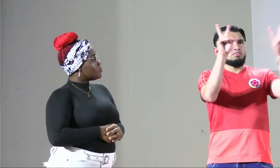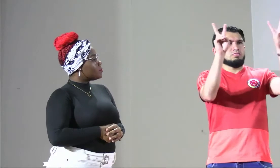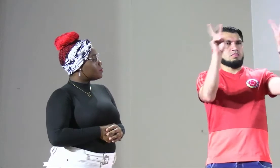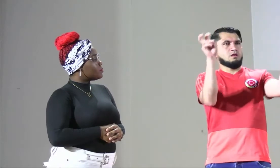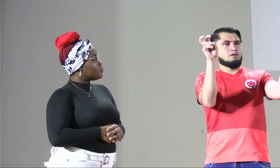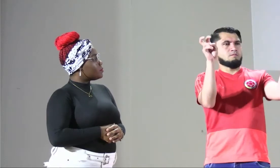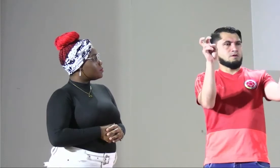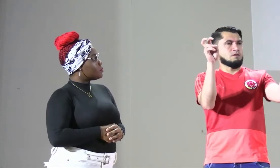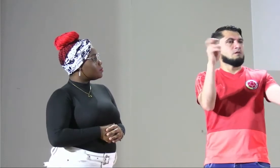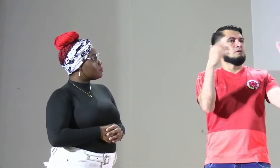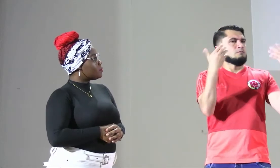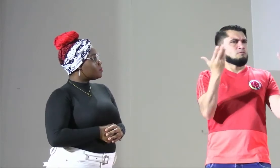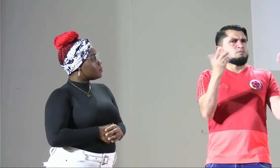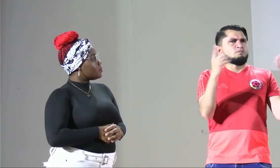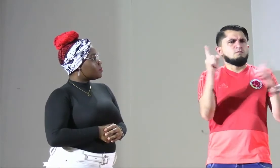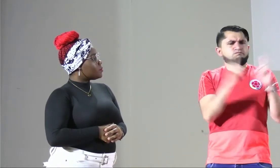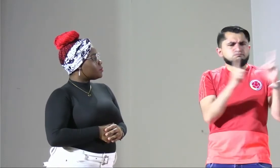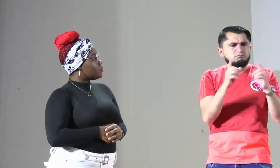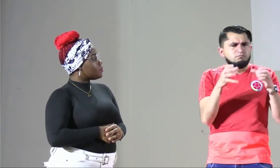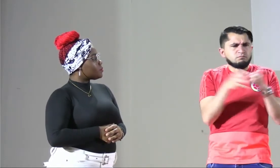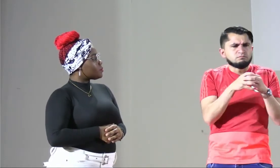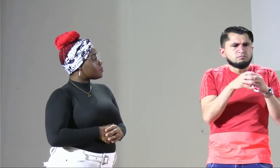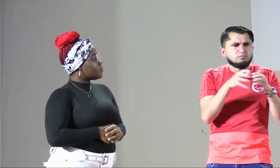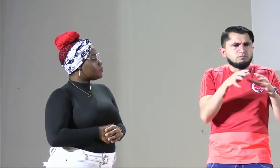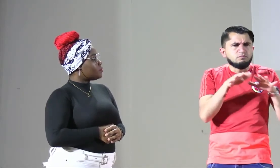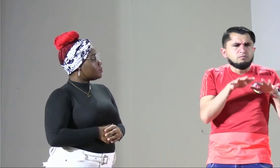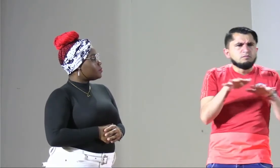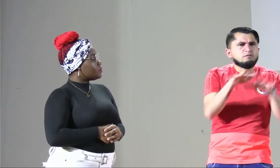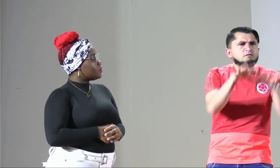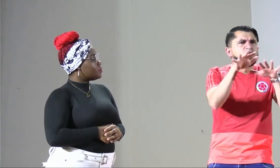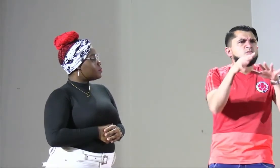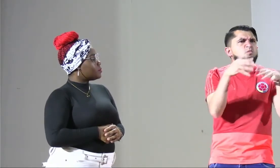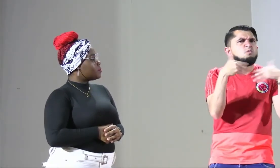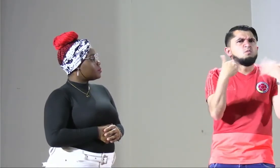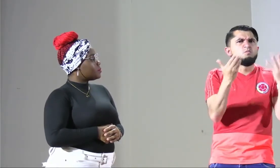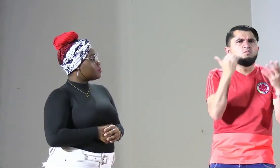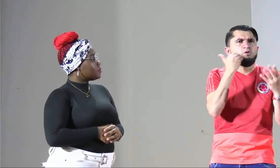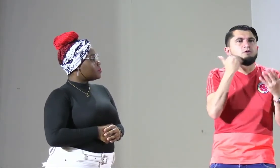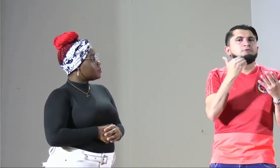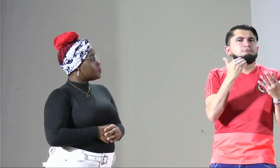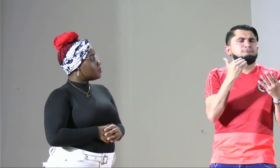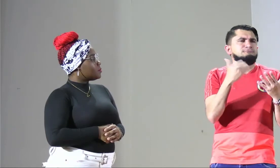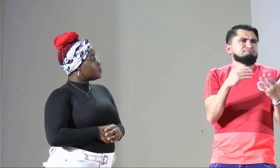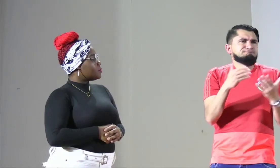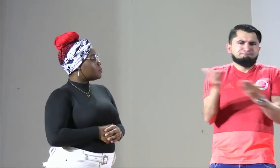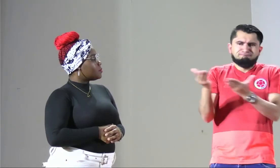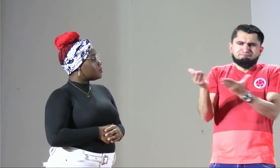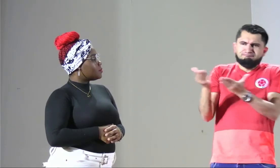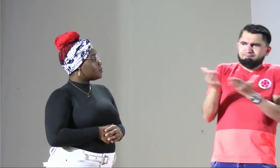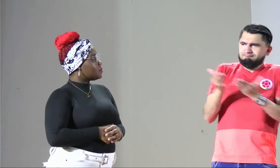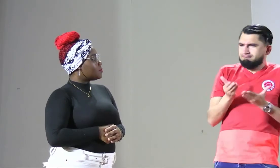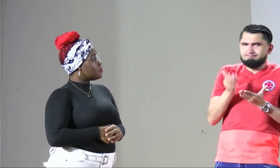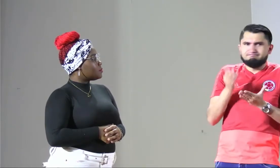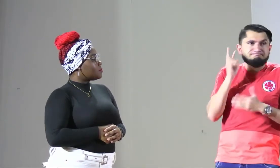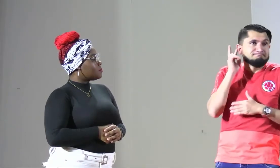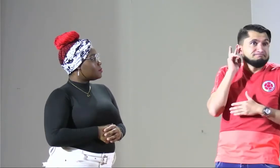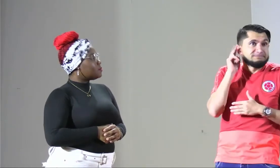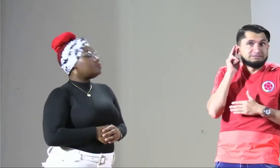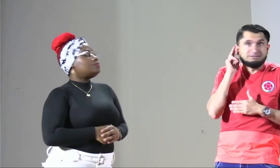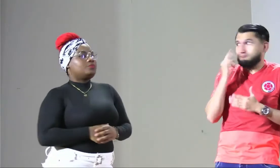Así es. Y el tema que ella tratará será el tema del asociacionismo en